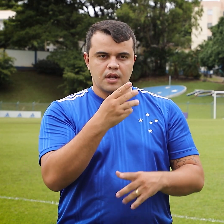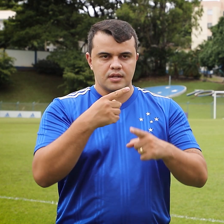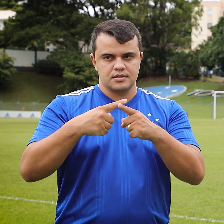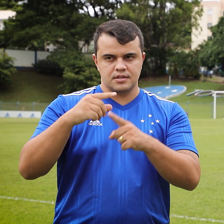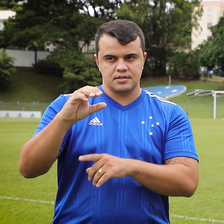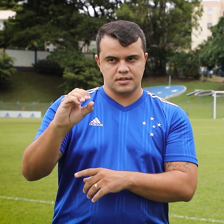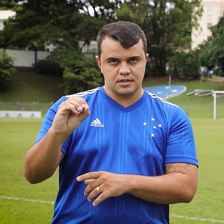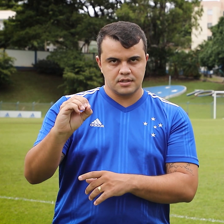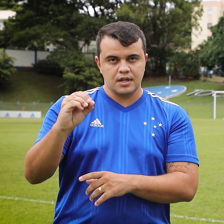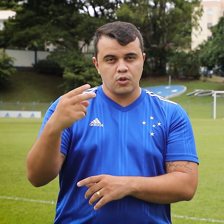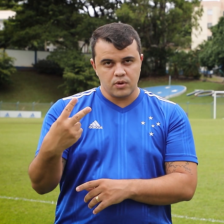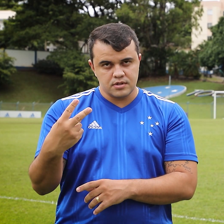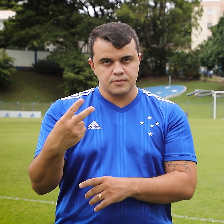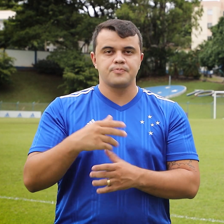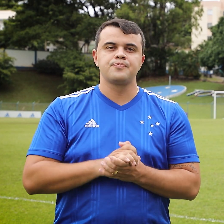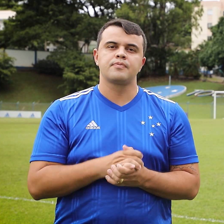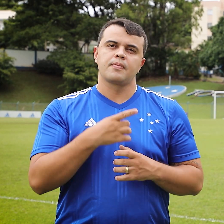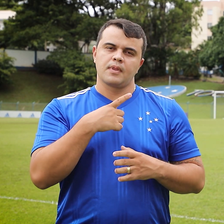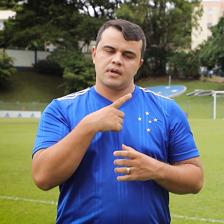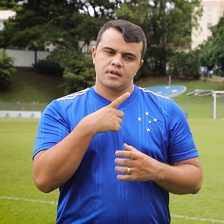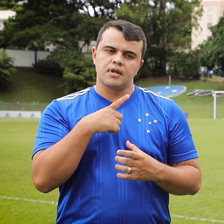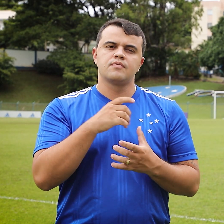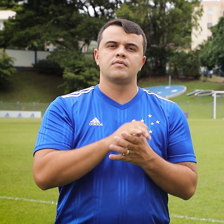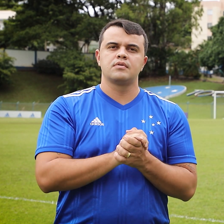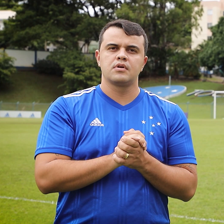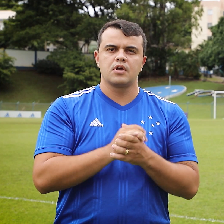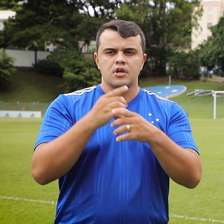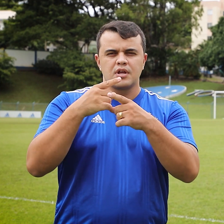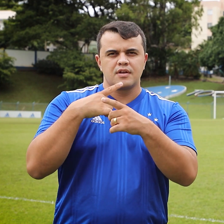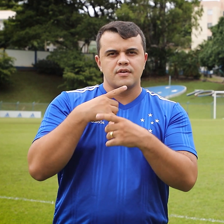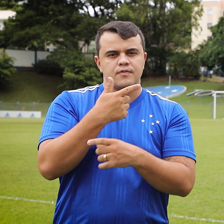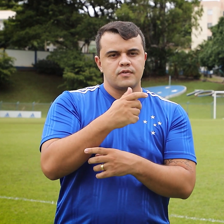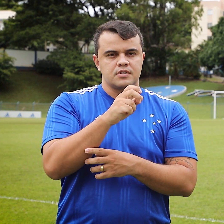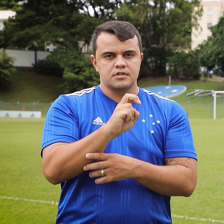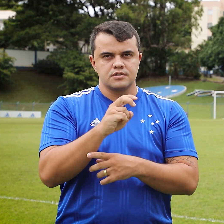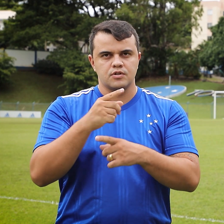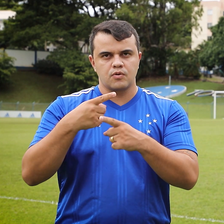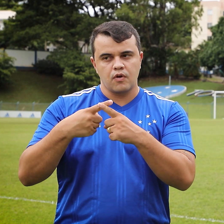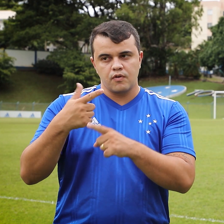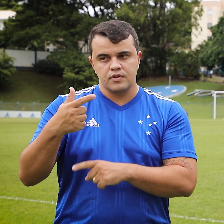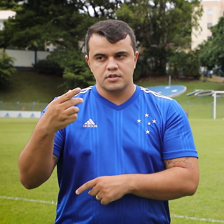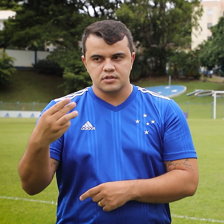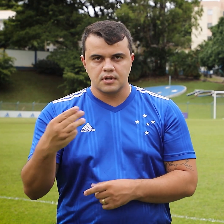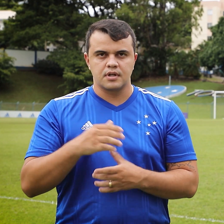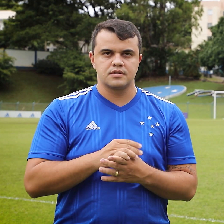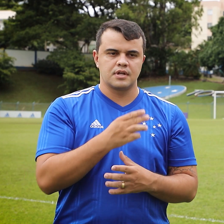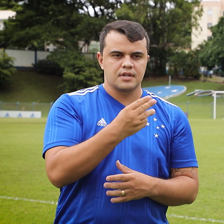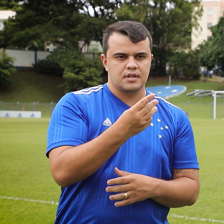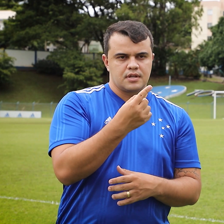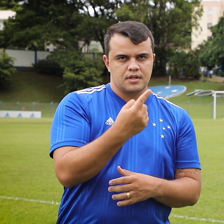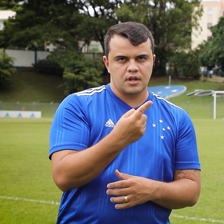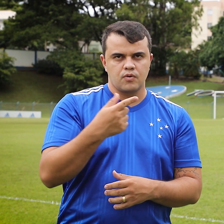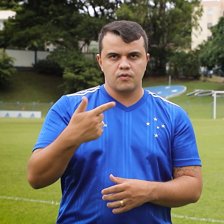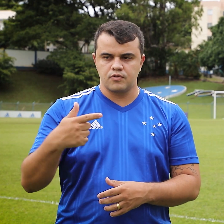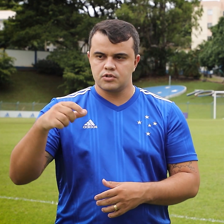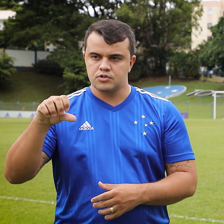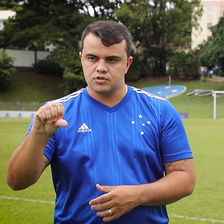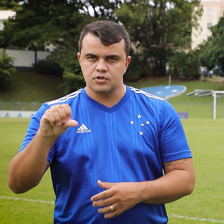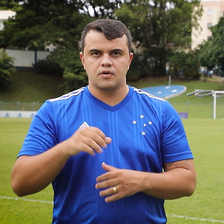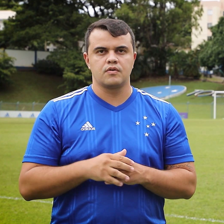Com parciais de 25-23, 31-29, 18-25,